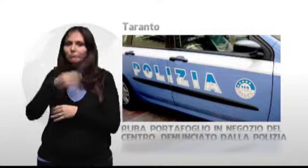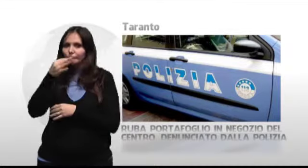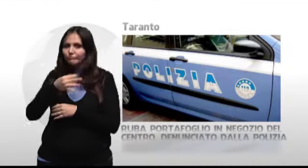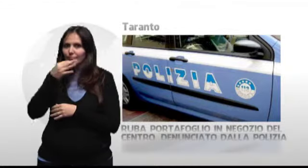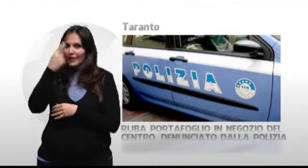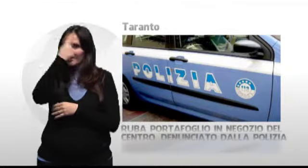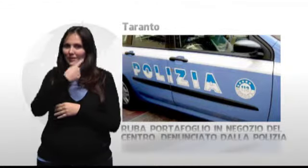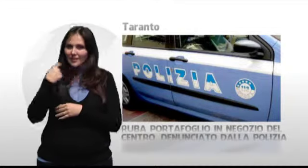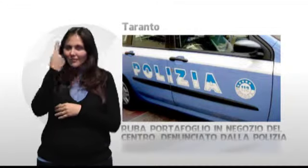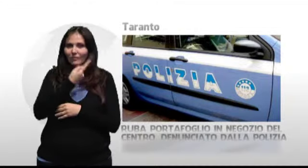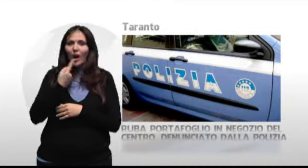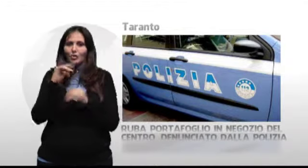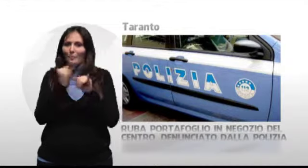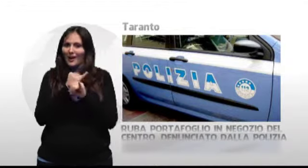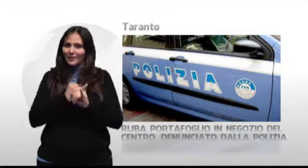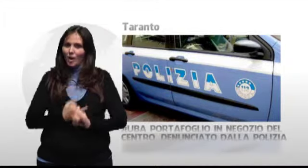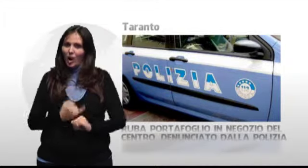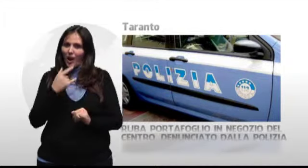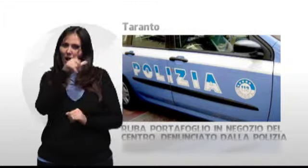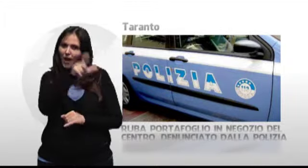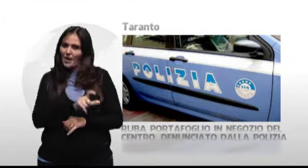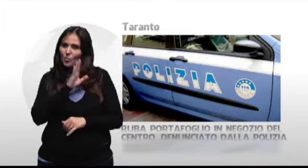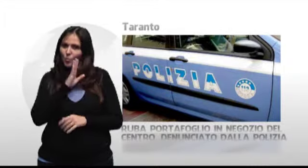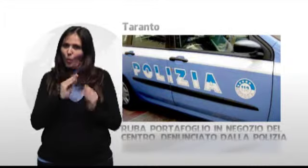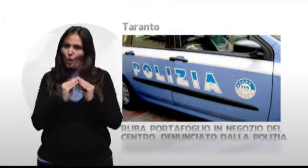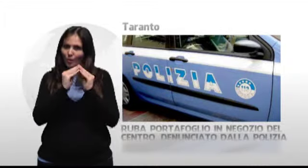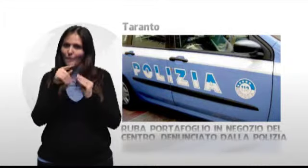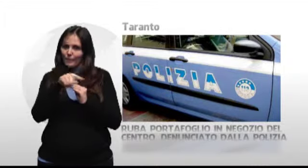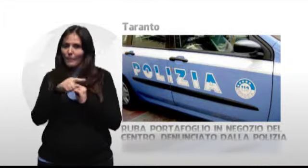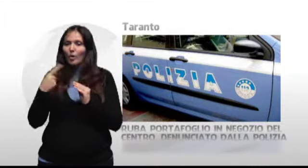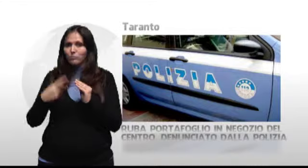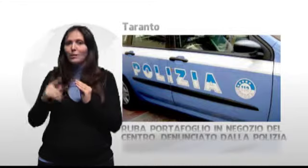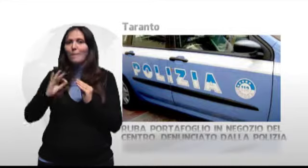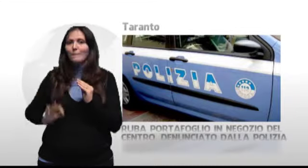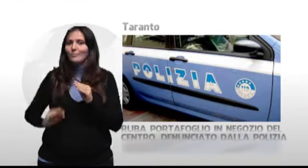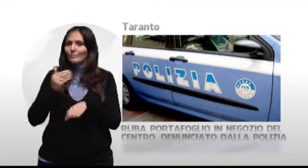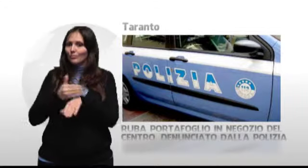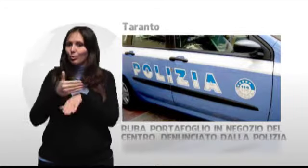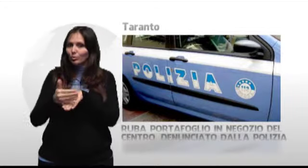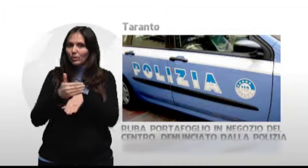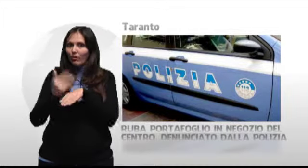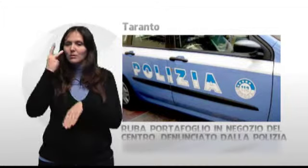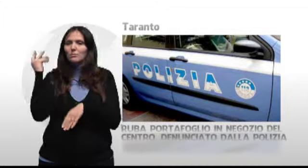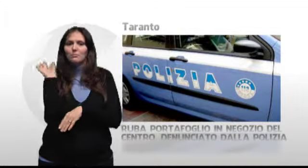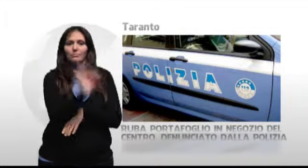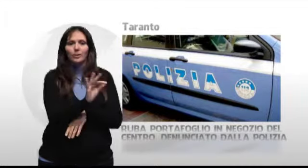particolari forniti dalla vittima hanno consentito agli agenti di rintracciare poco più tardi l'autore del furto, in corso Piemonte.